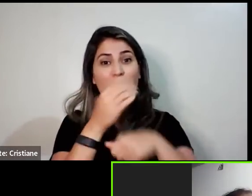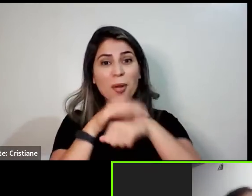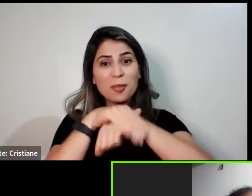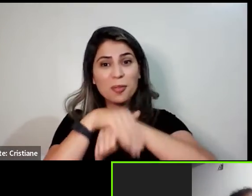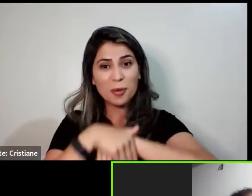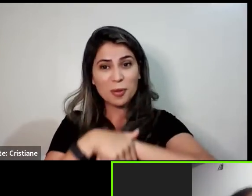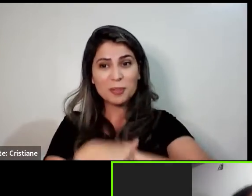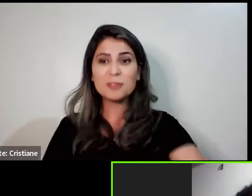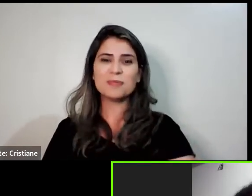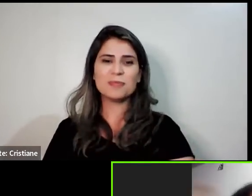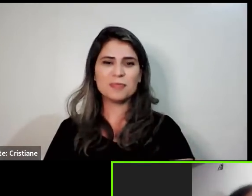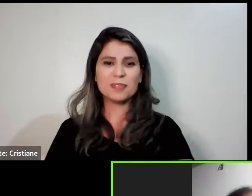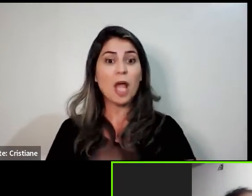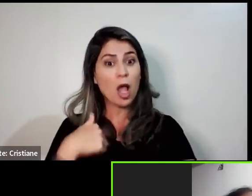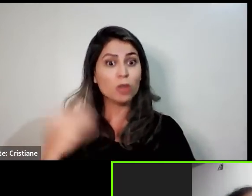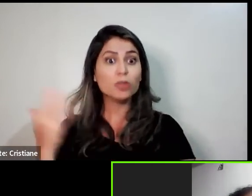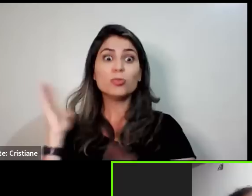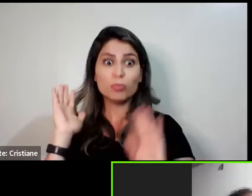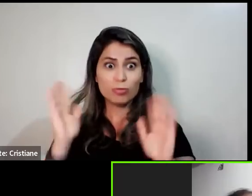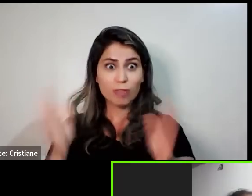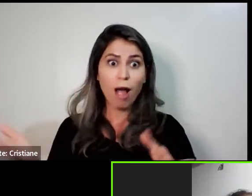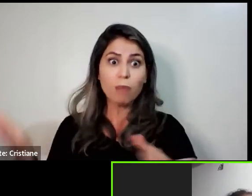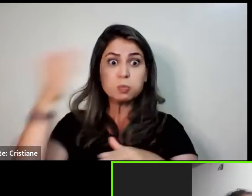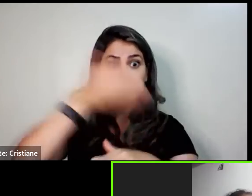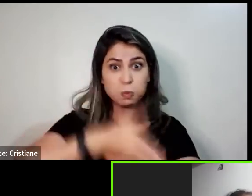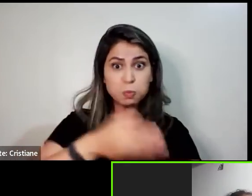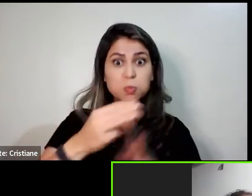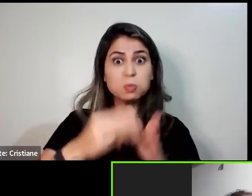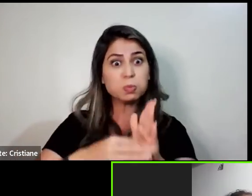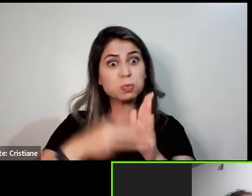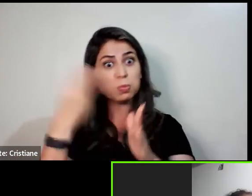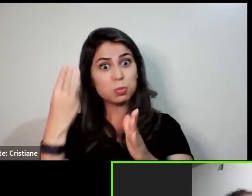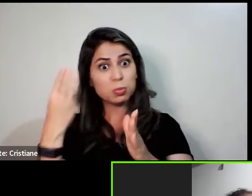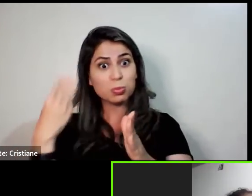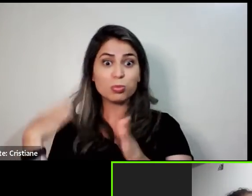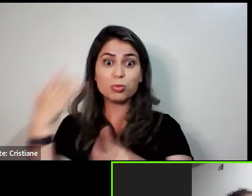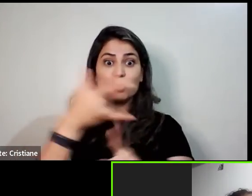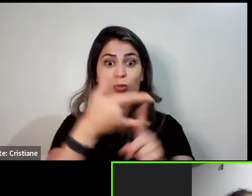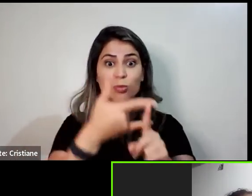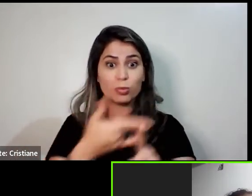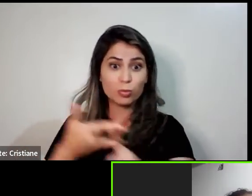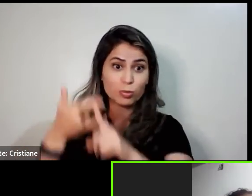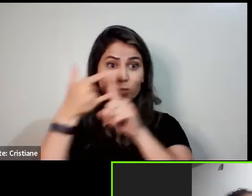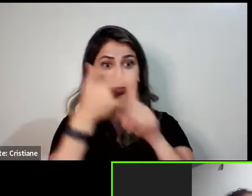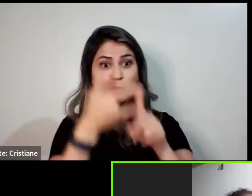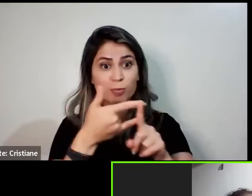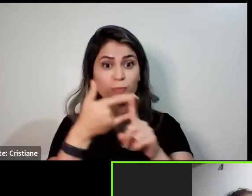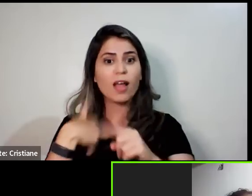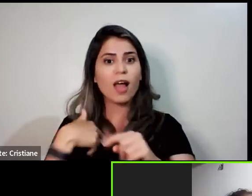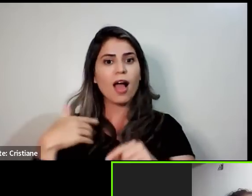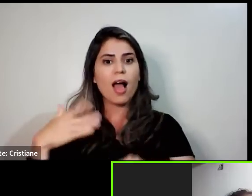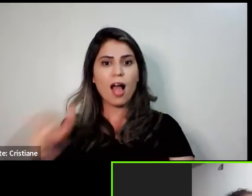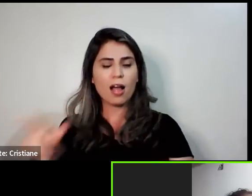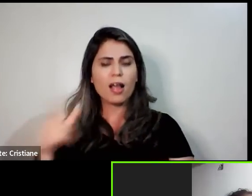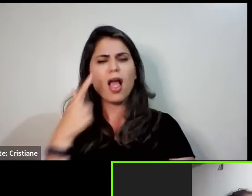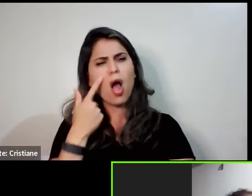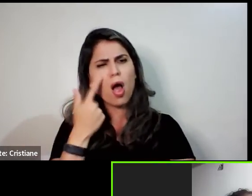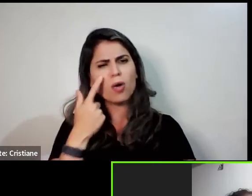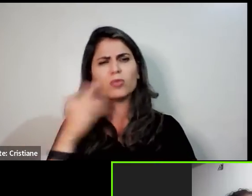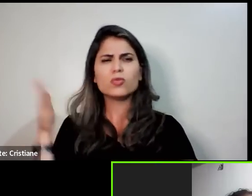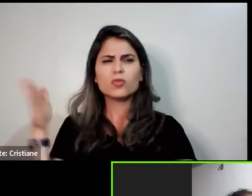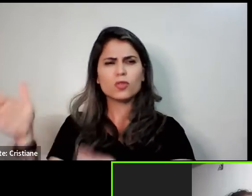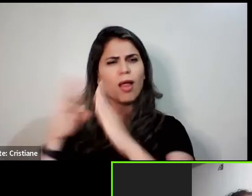Já é a terceira vez que eu estou assistindo à palestra. Eu estive na casa da Geralda Miranda